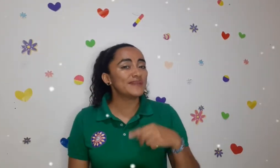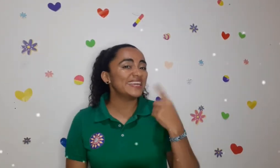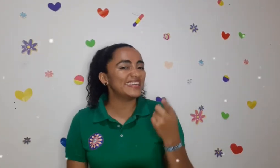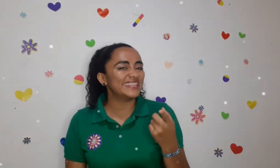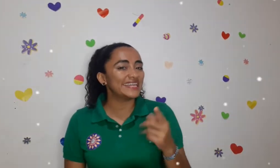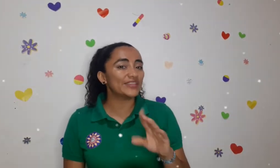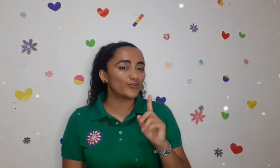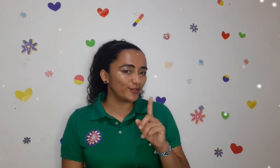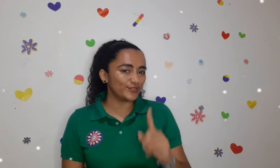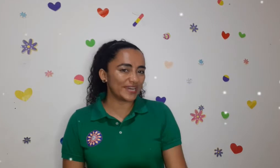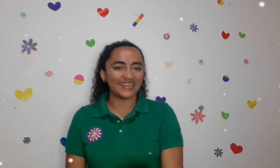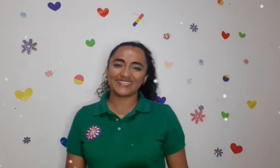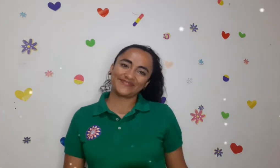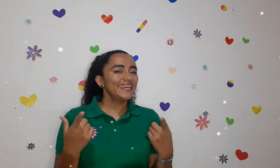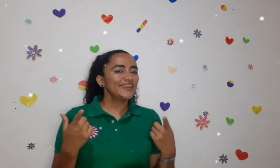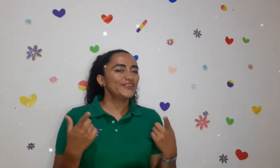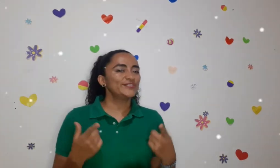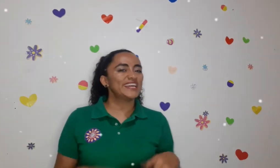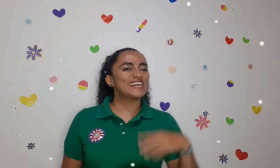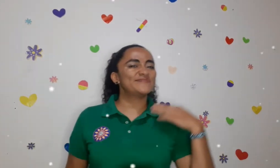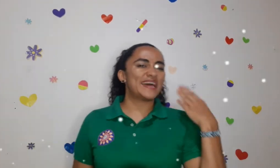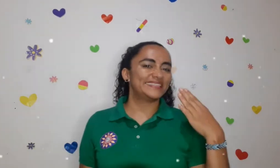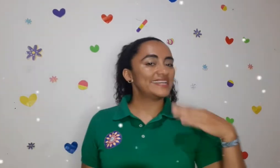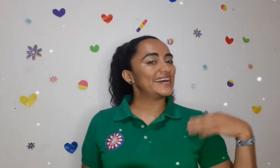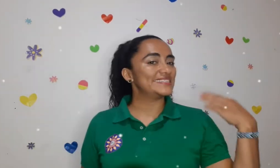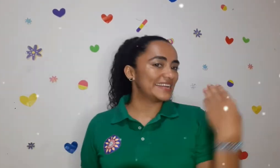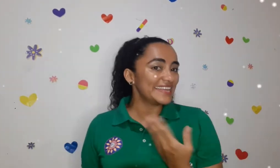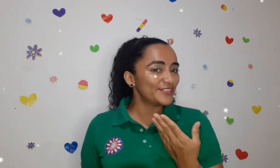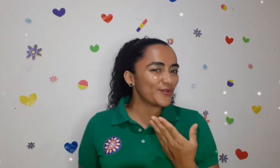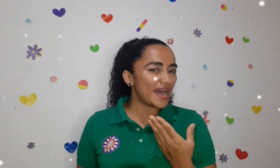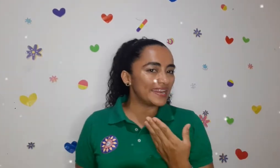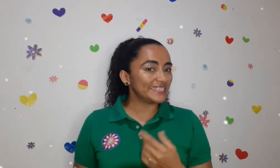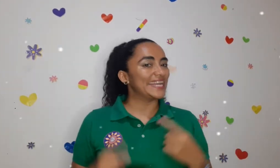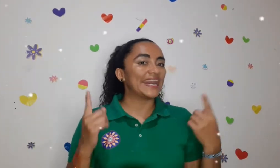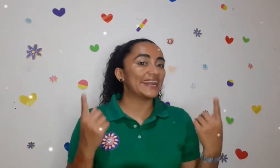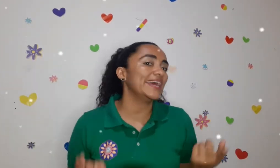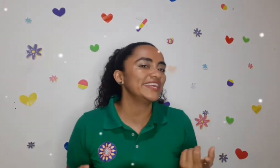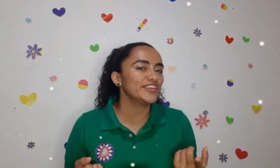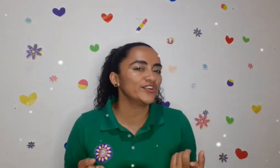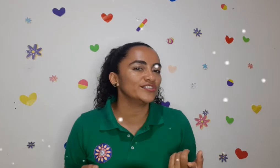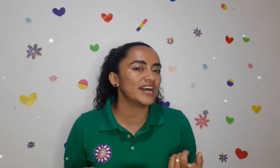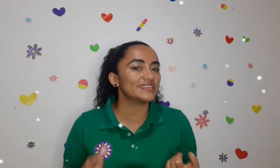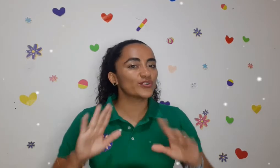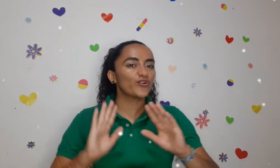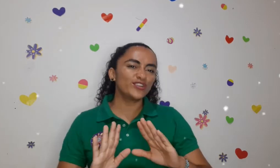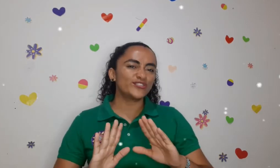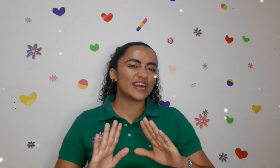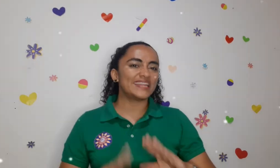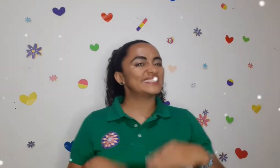identidad cultural. Incluye las prácticas rituales, religiosas, culturales,